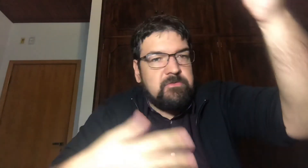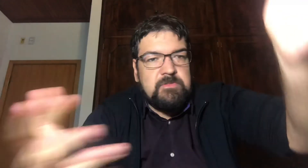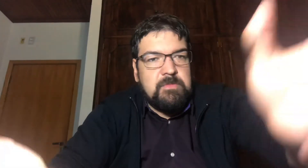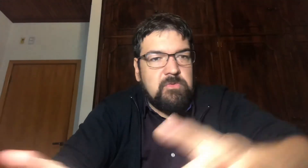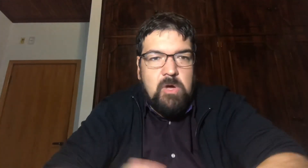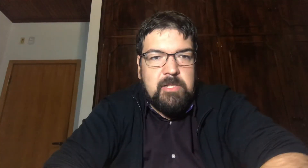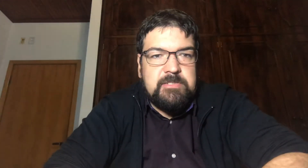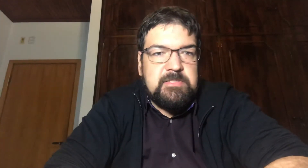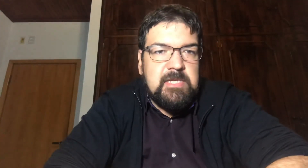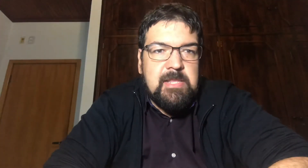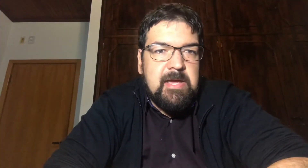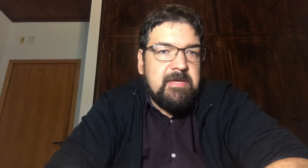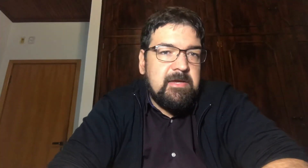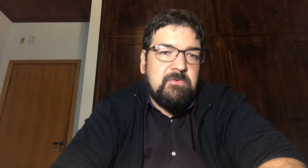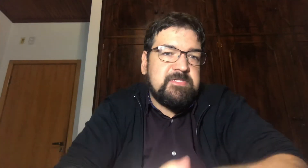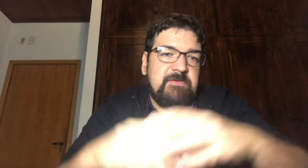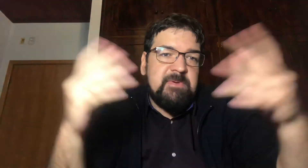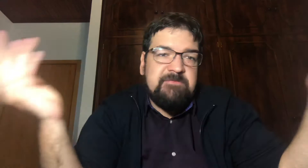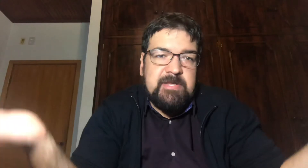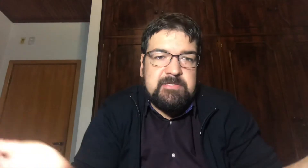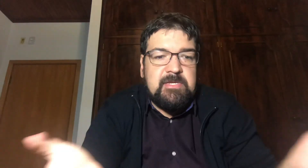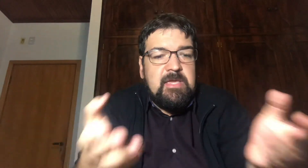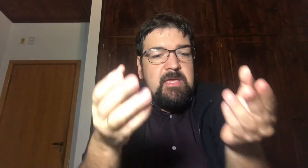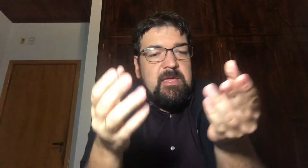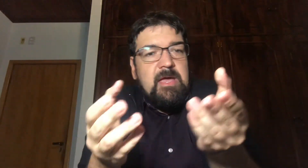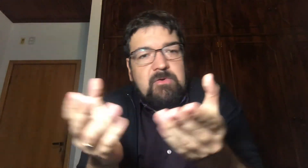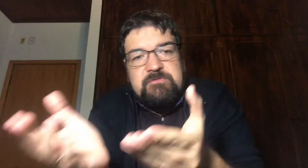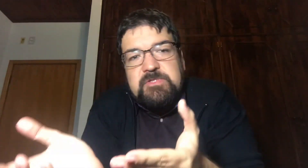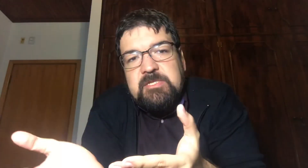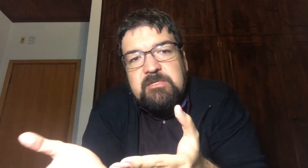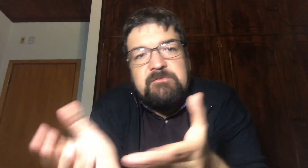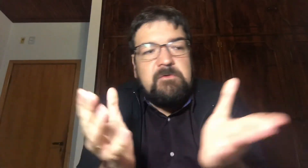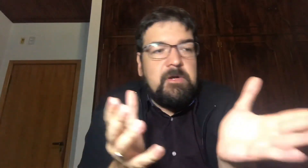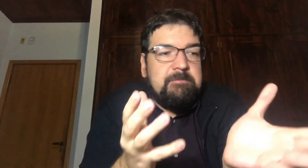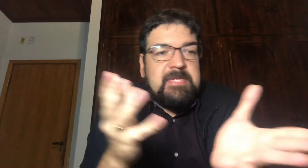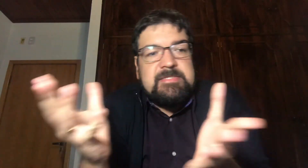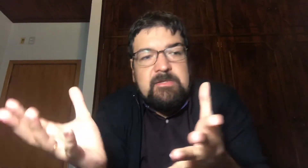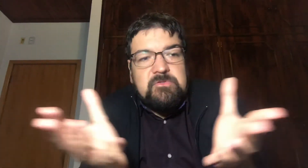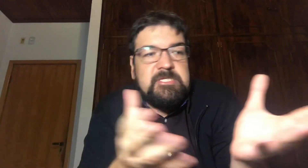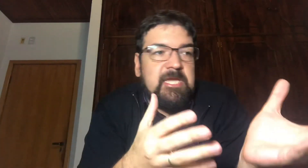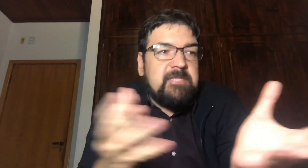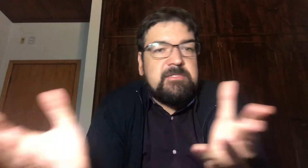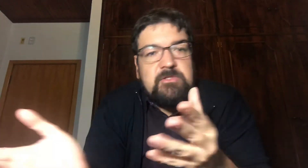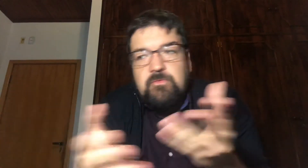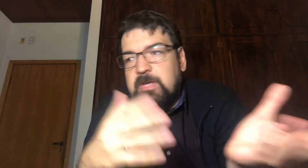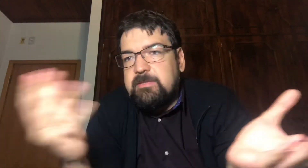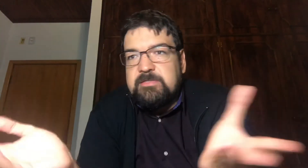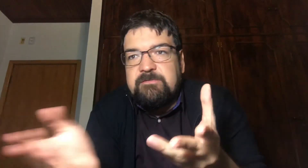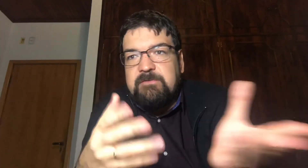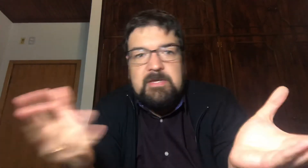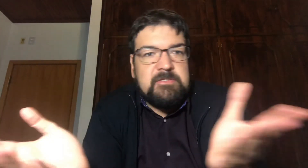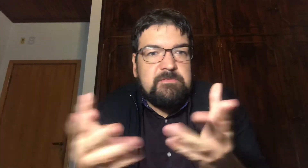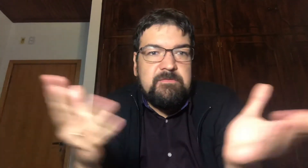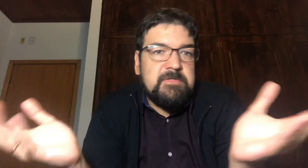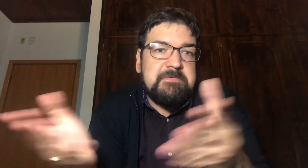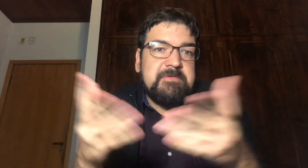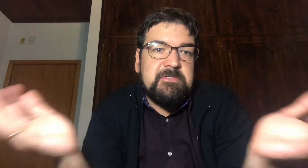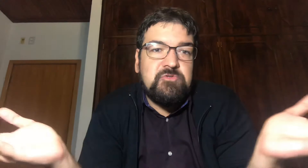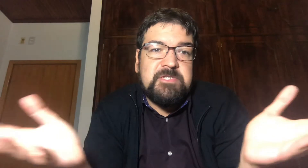11 mil dólares E sei lá E a coisa Vai pra frente Agora Se você está De fora Pensando Se entra Se não Entra Se fica Se não Jura